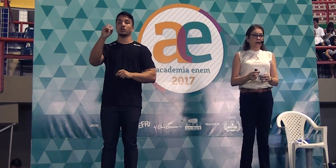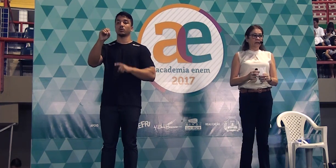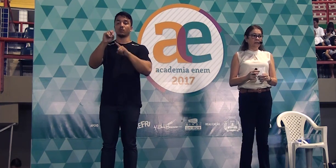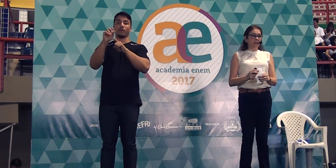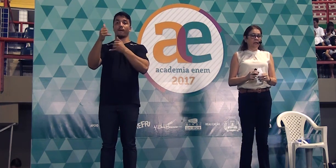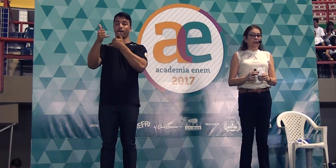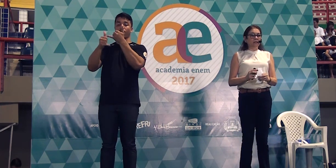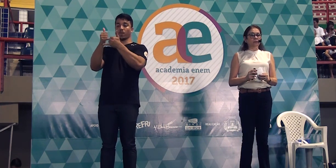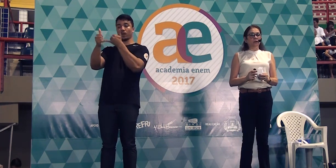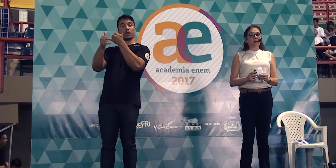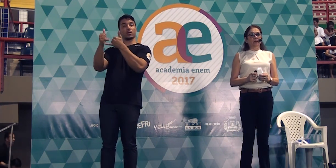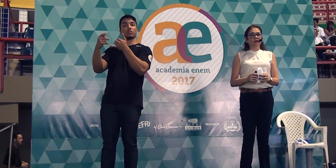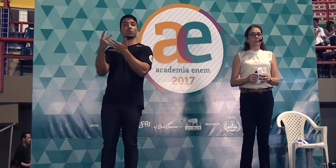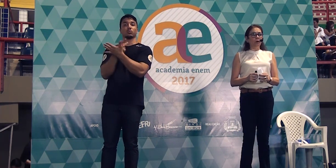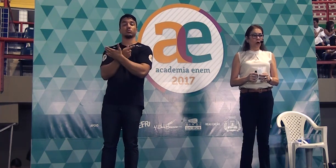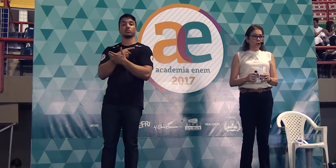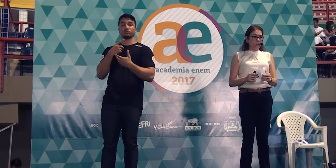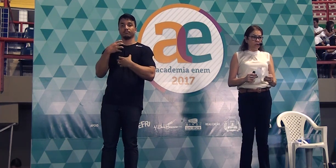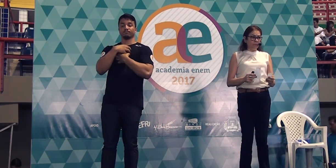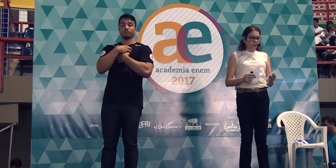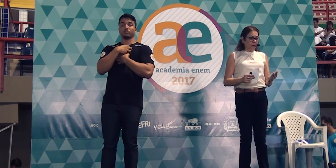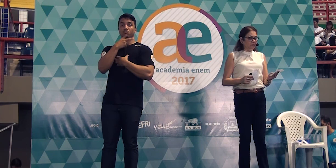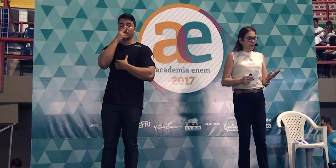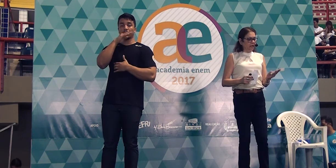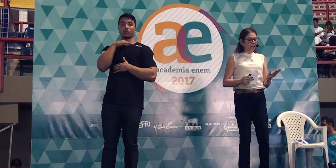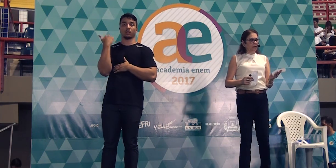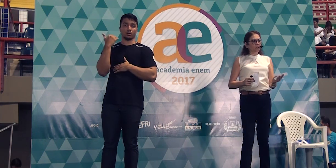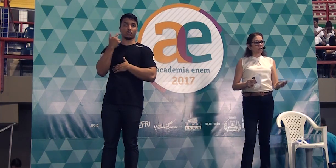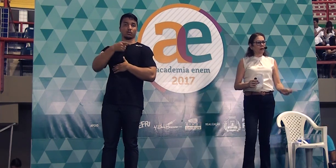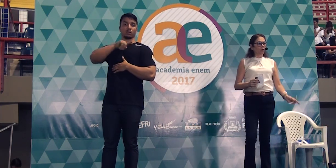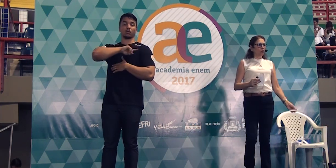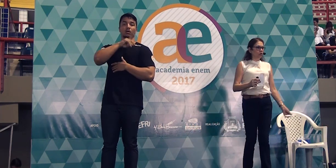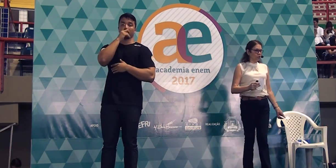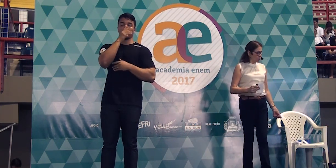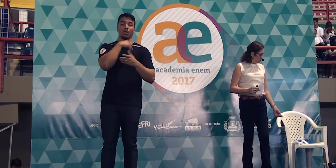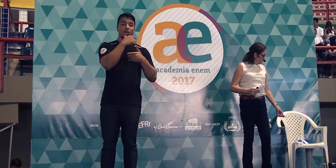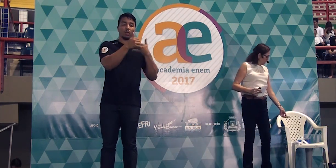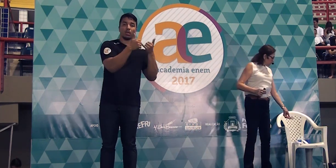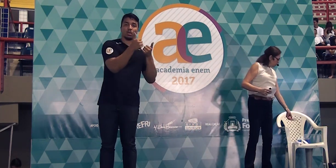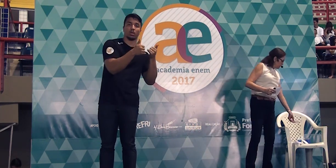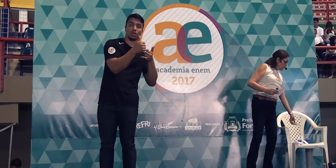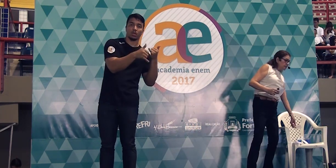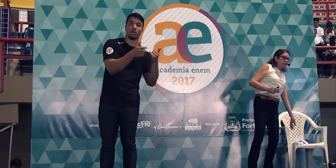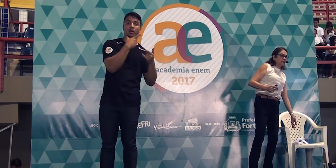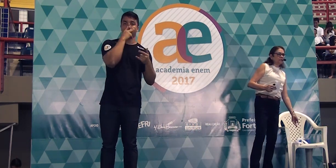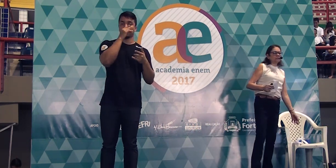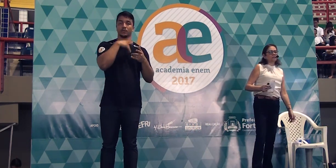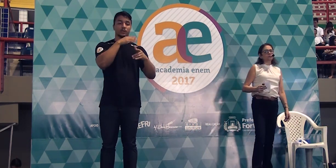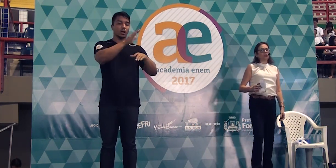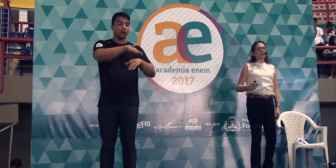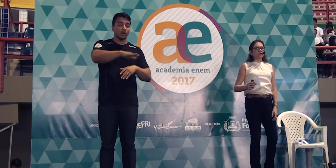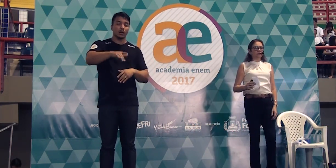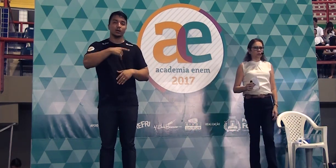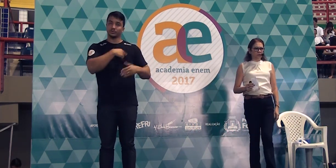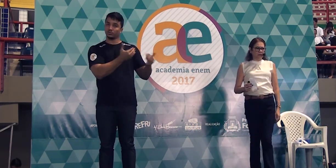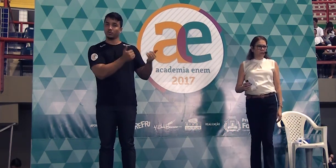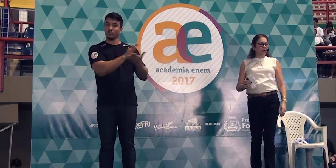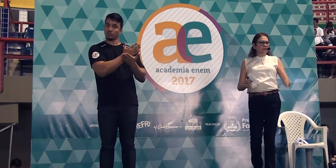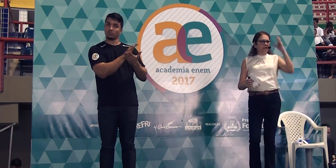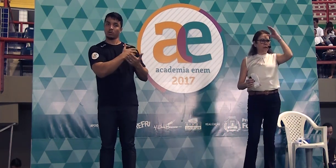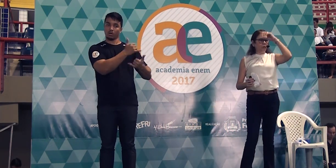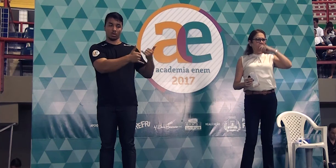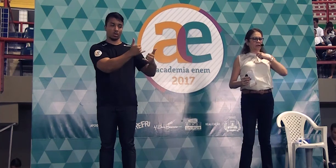brincadeiras que elas podem levar à morte as brincadeiras de mau gosto que as crianças e os jovens